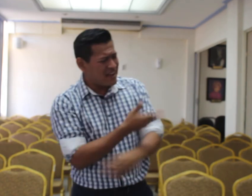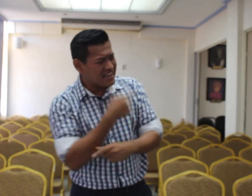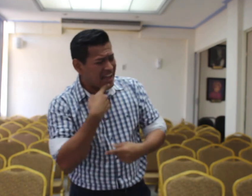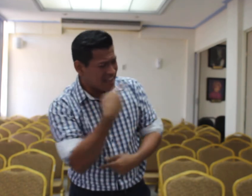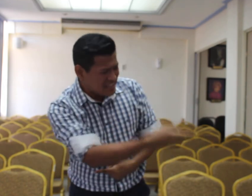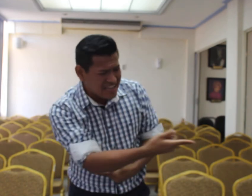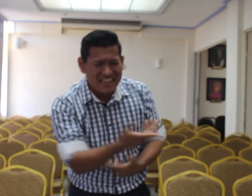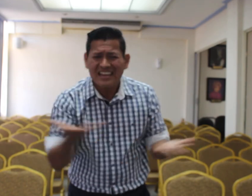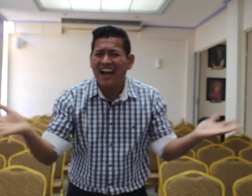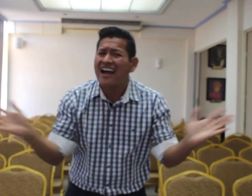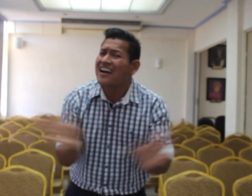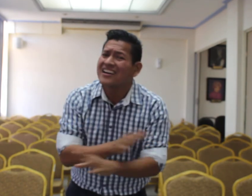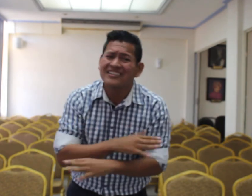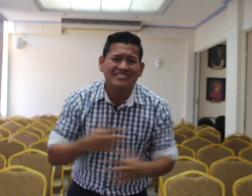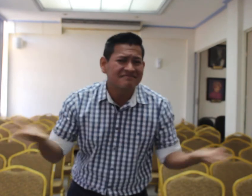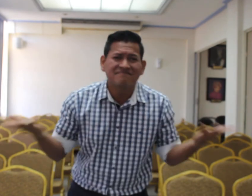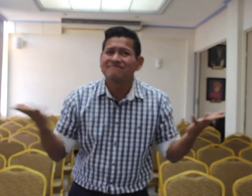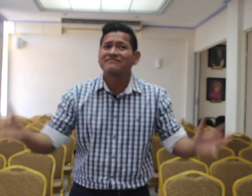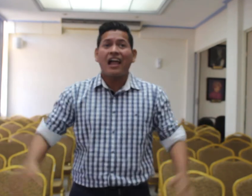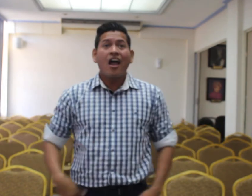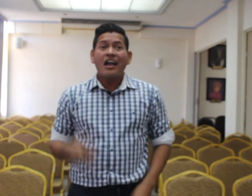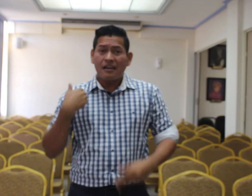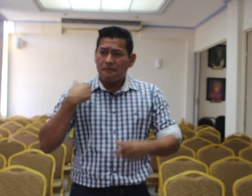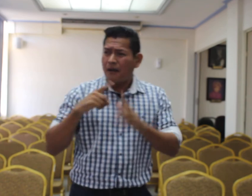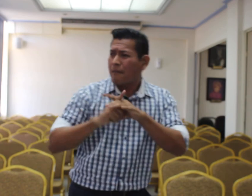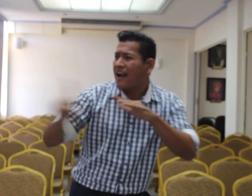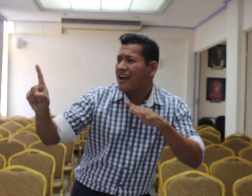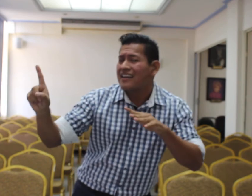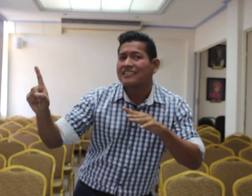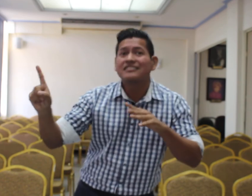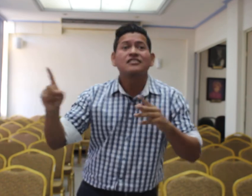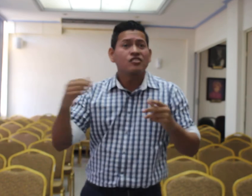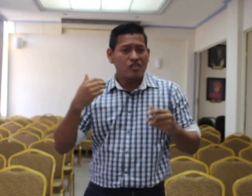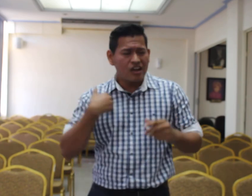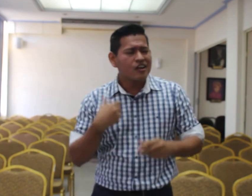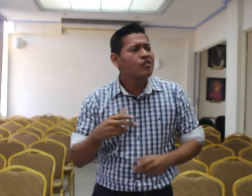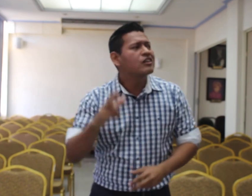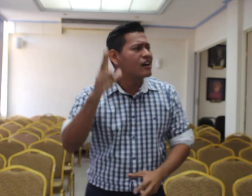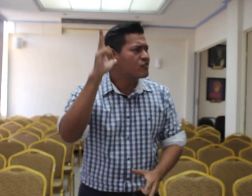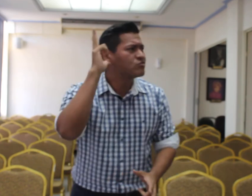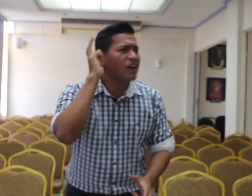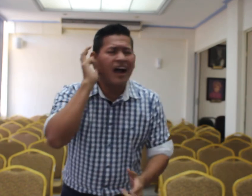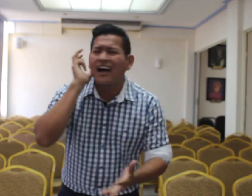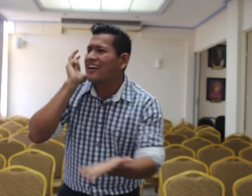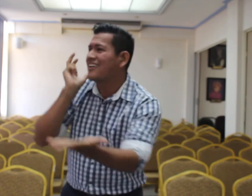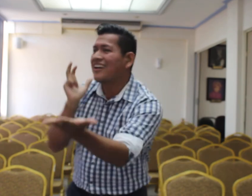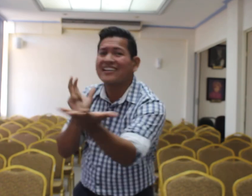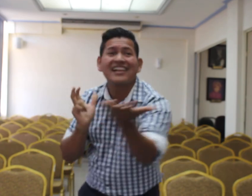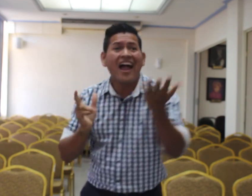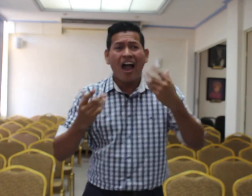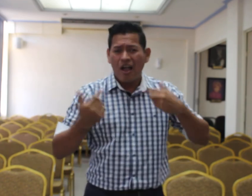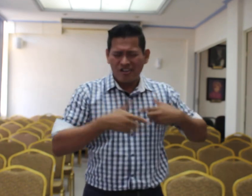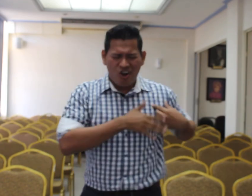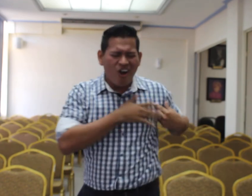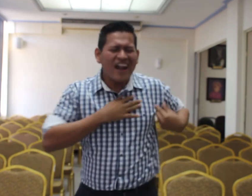que digas. Tengo que escapar, yo tengo que escuchar a mi corazón.